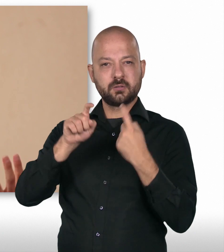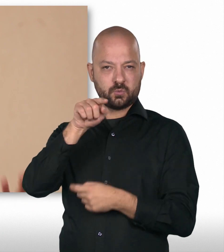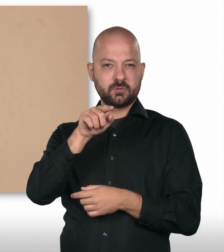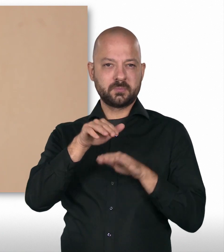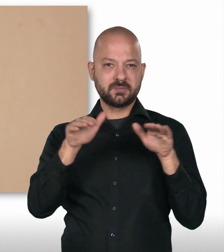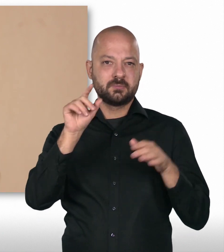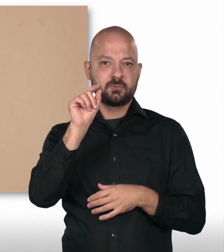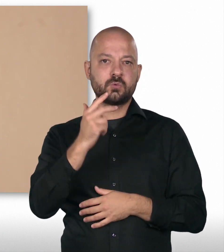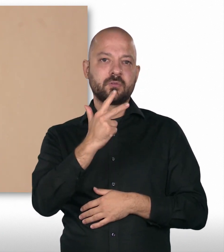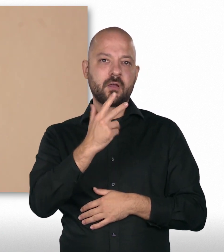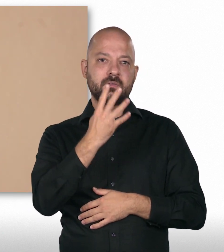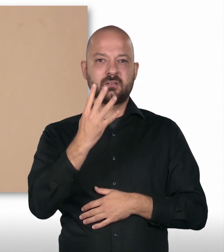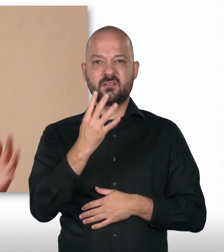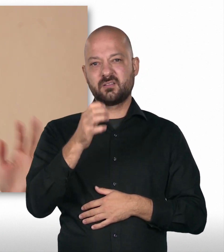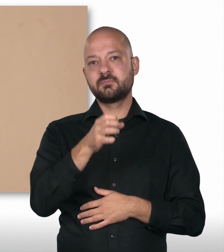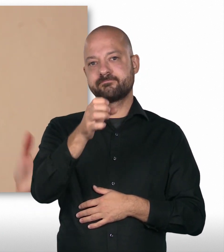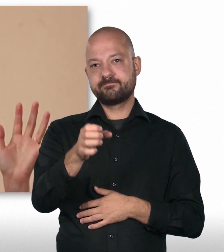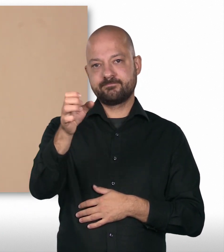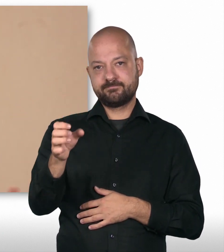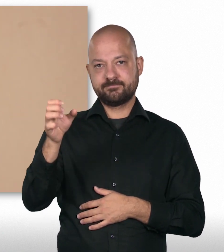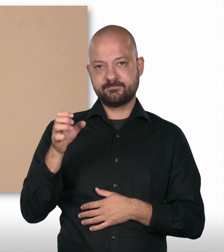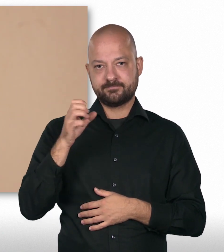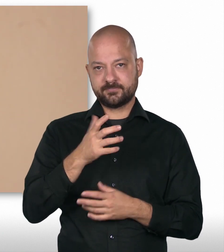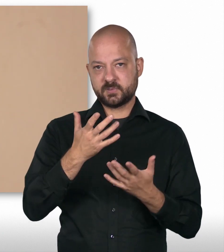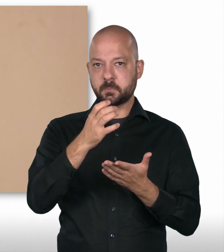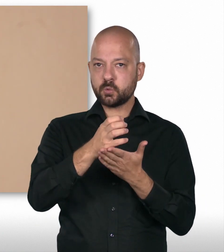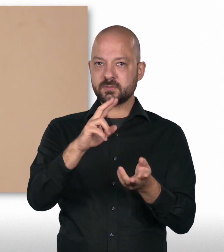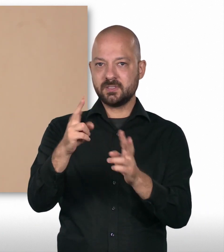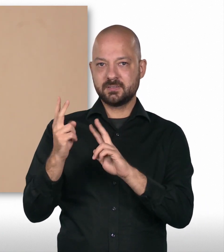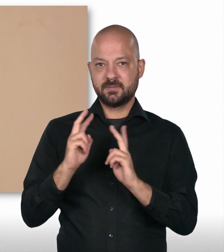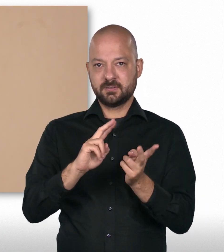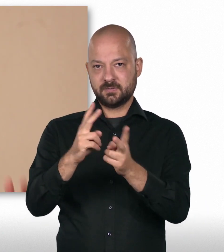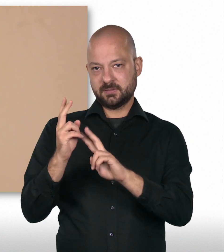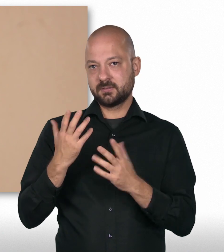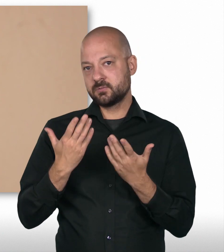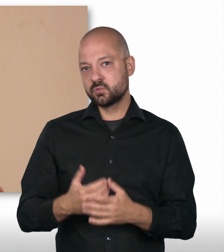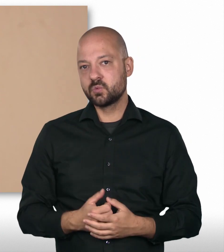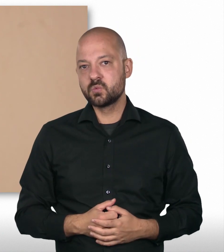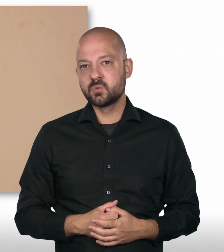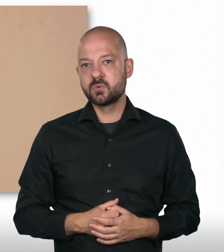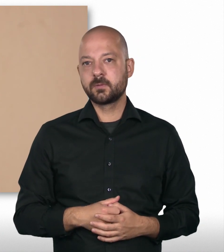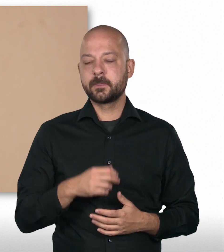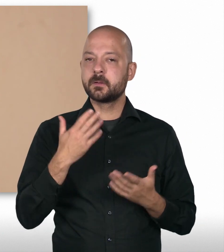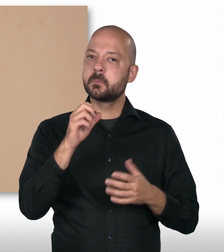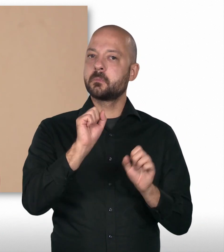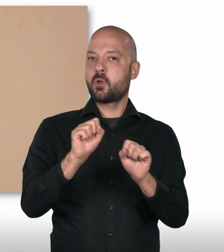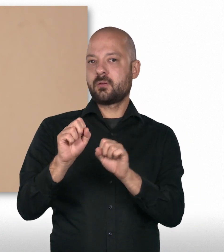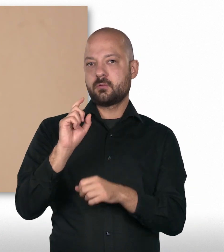Rotationsprinzip, dass wir alle drei bis vier Jahre den Posten wechseln. Und das war genau das, was mir daran so gefallen hat,